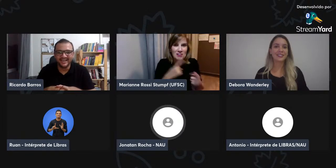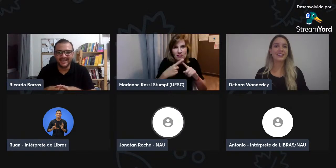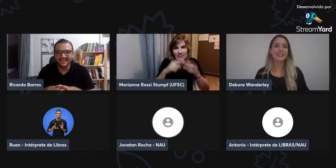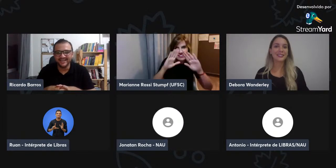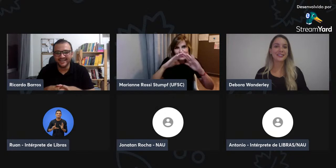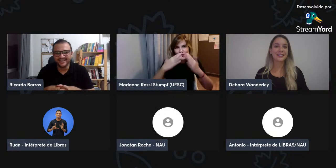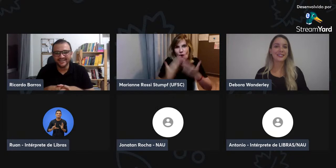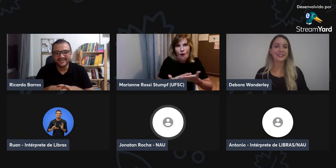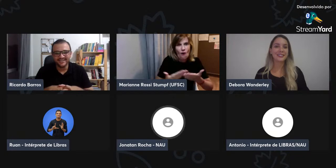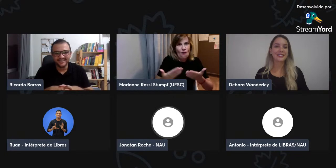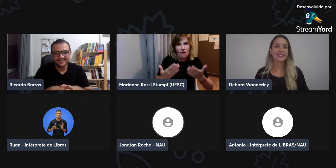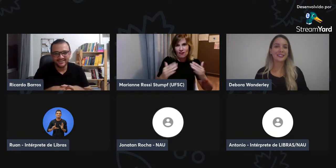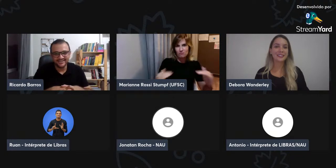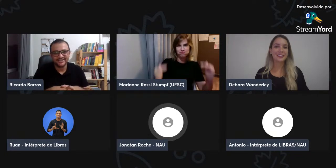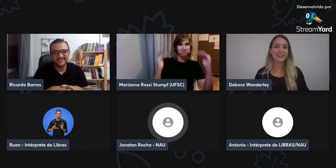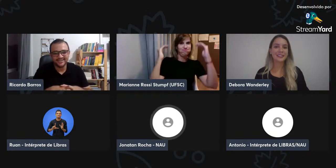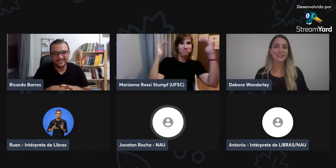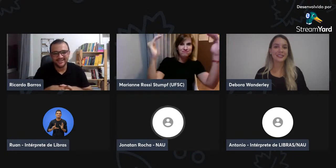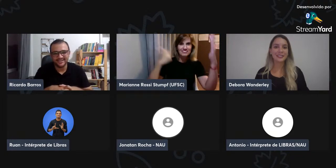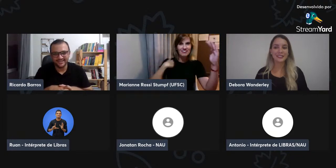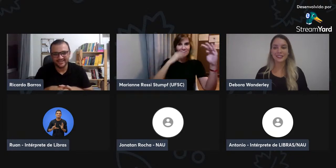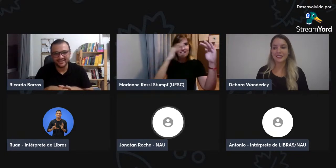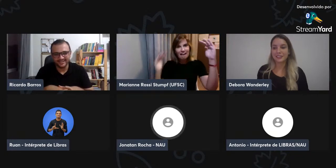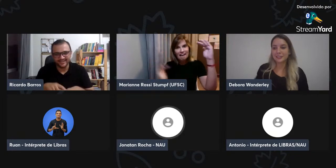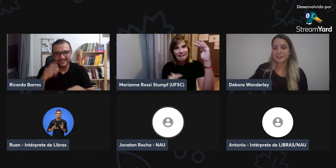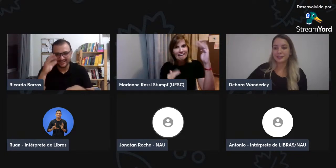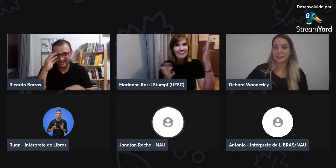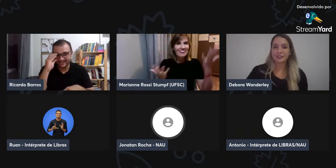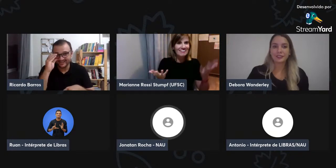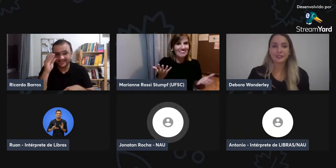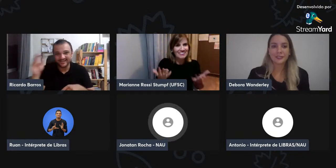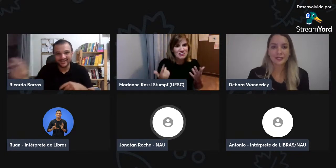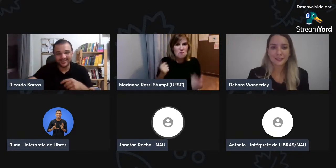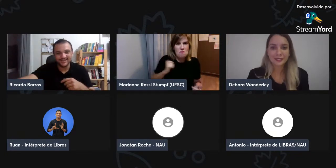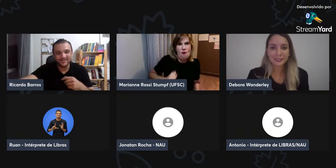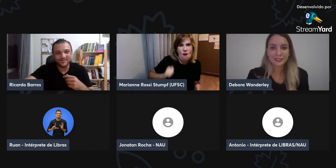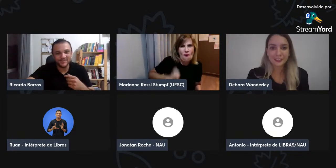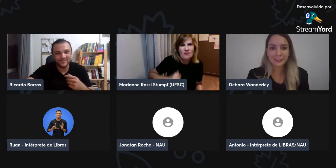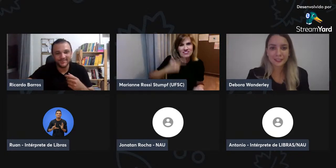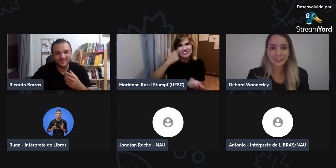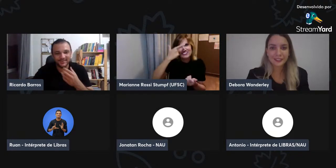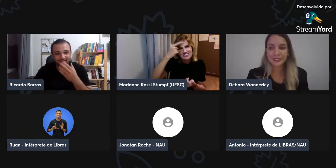Convidada foi... Bastante dificuldade, Fez convite para a escola.